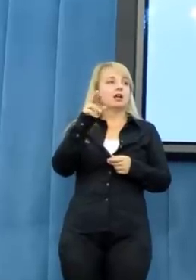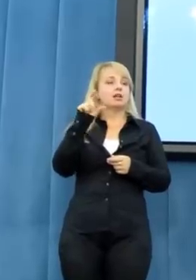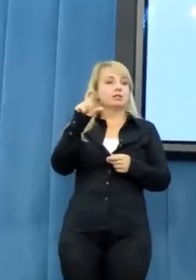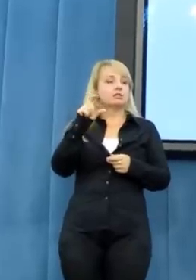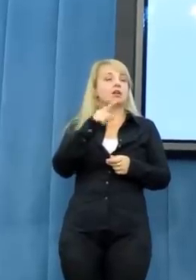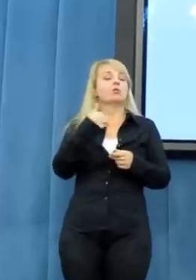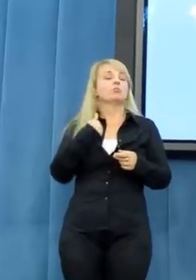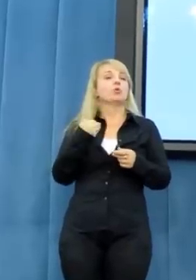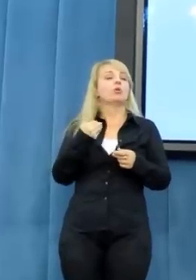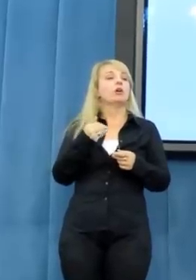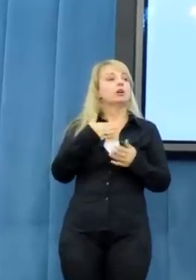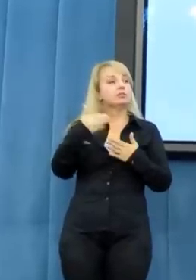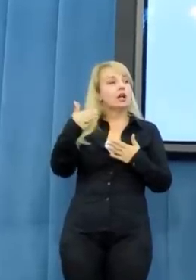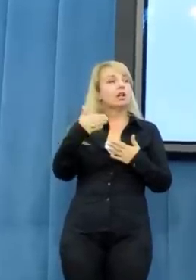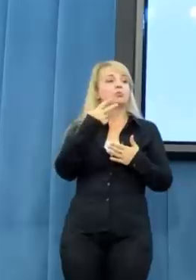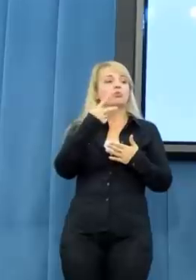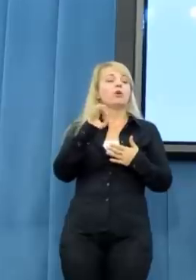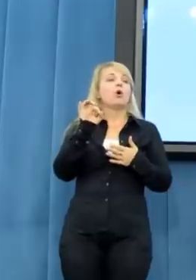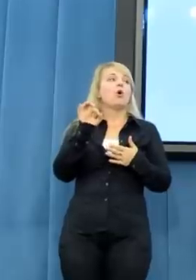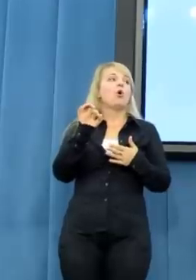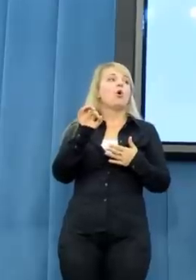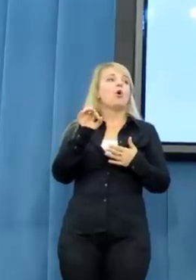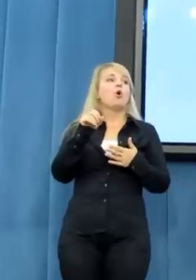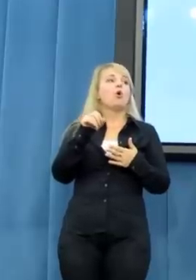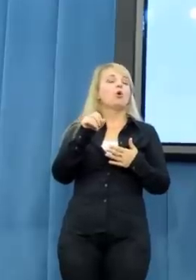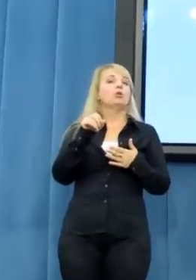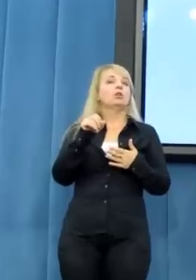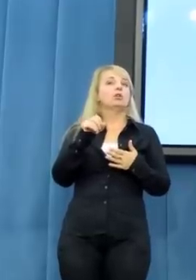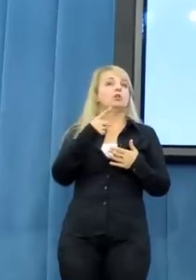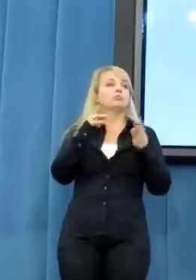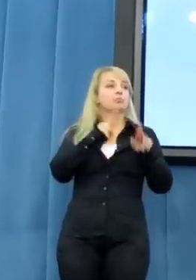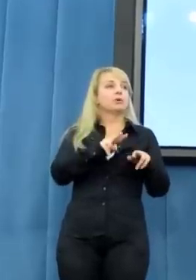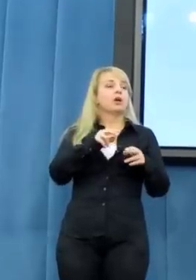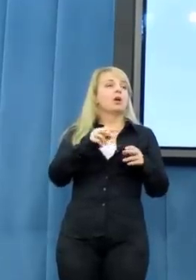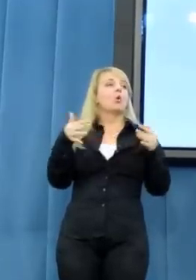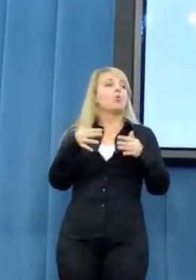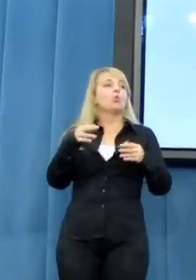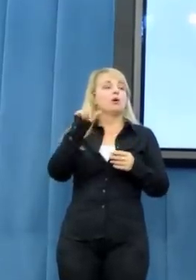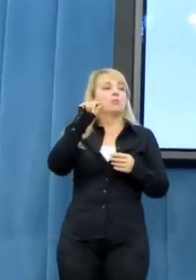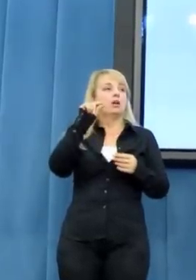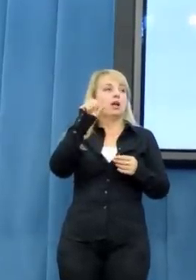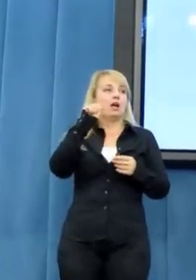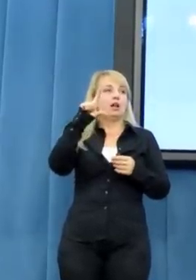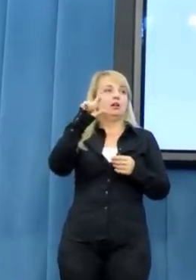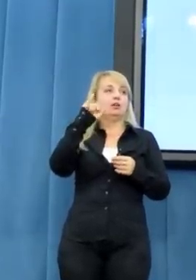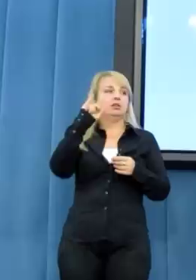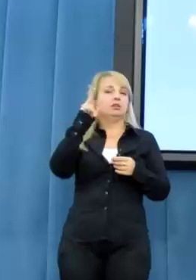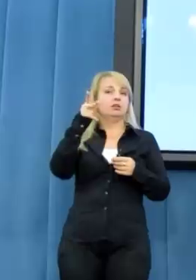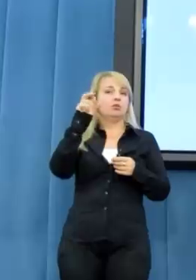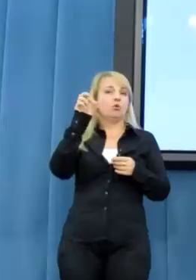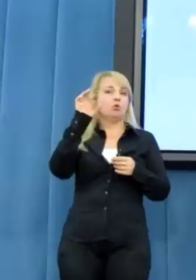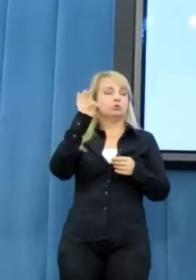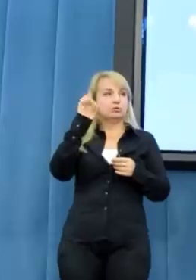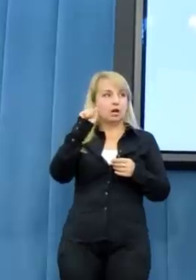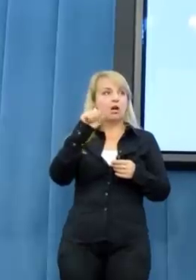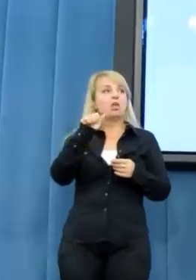tym, że państwo w tej najnowszej edycji mają 7% poparcia w Sojuszu Wice Demokratycznej, 11%. A chciałbym o to zapytać generalnie w